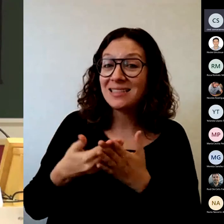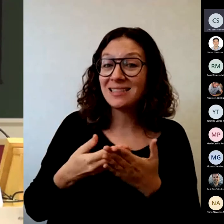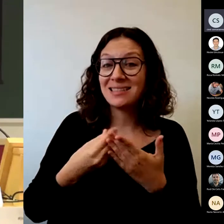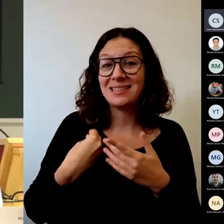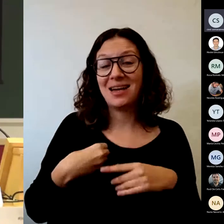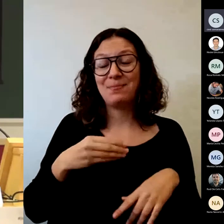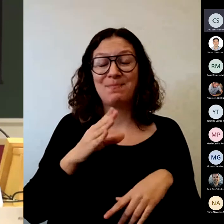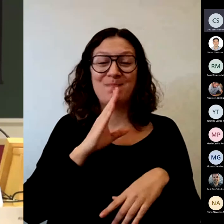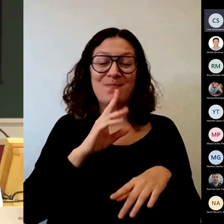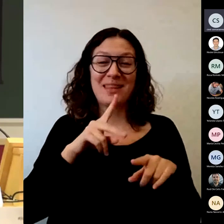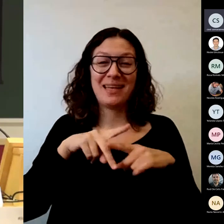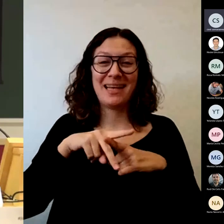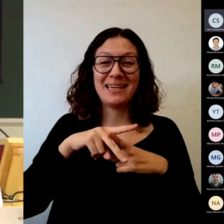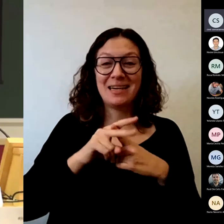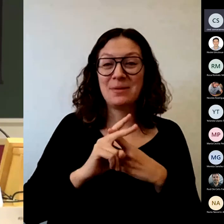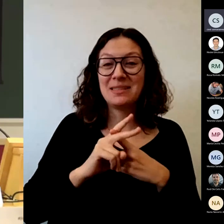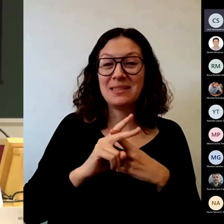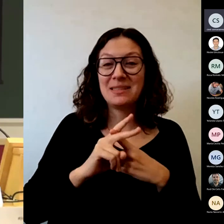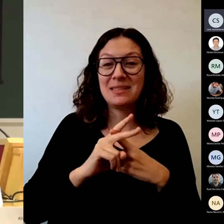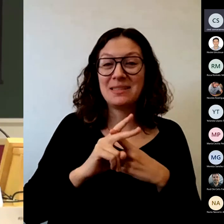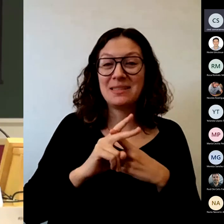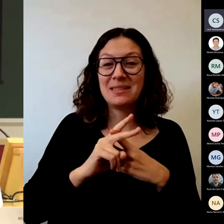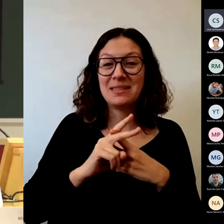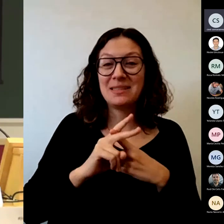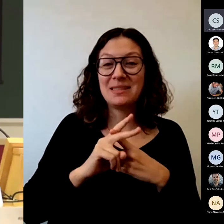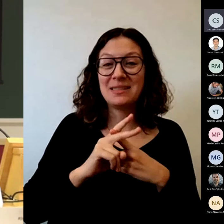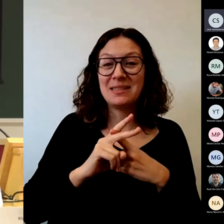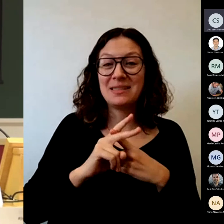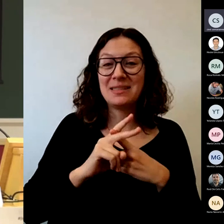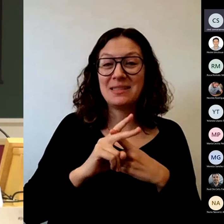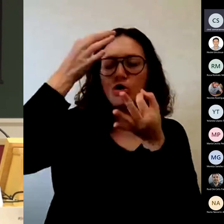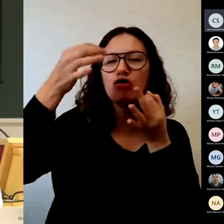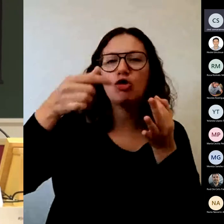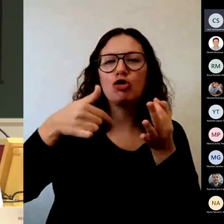y los criterios con los que se van a evaluar esas herramientas